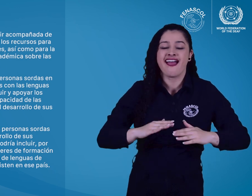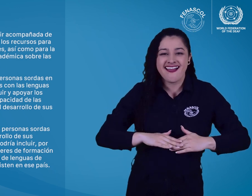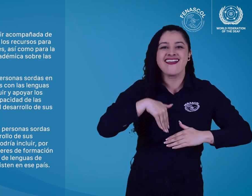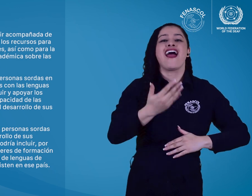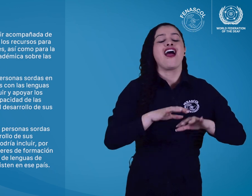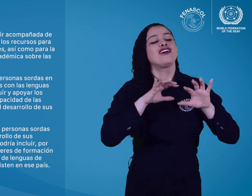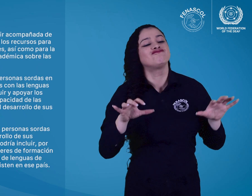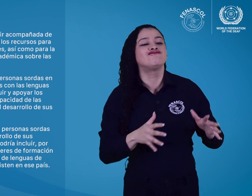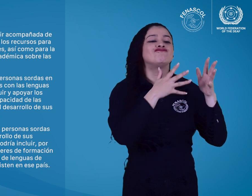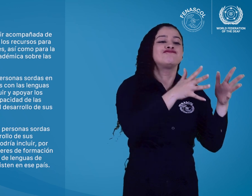nacionales.